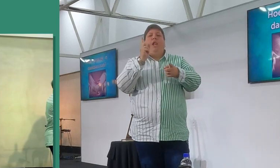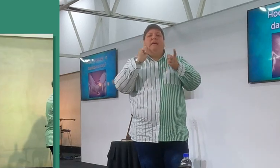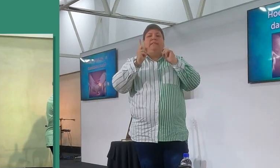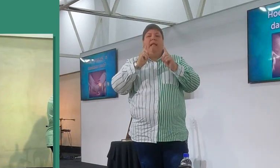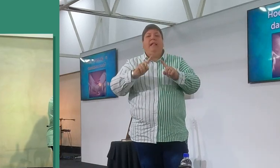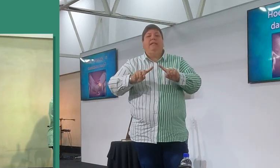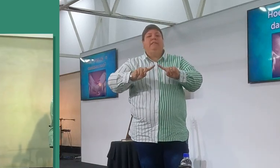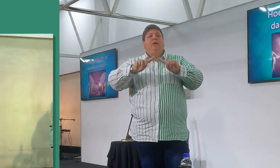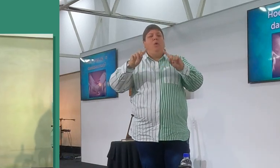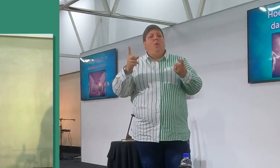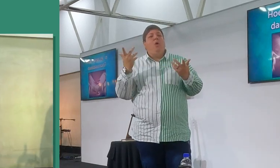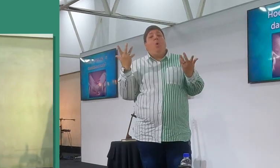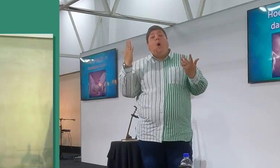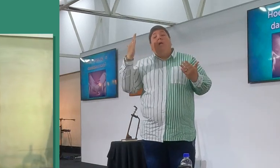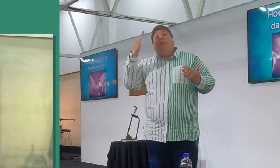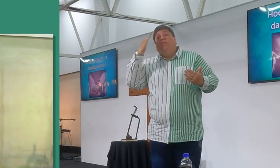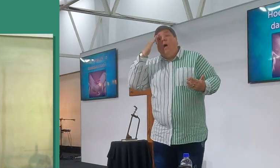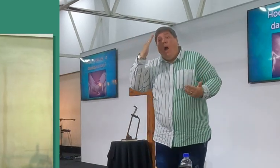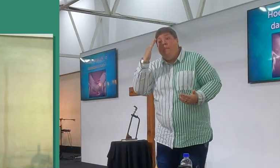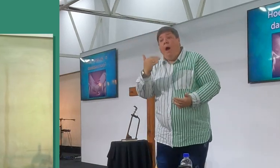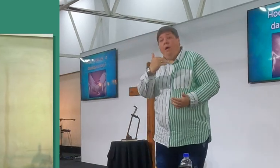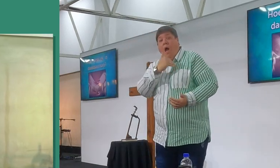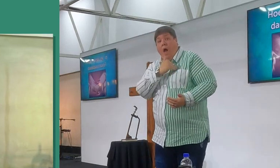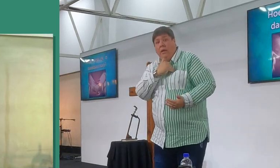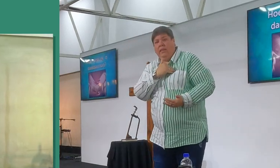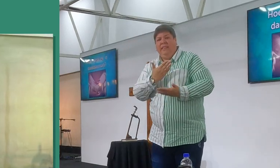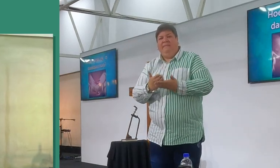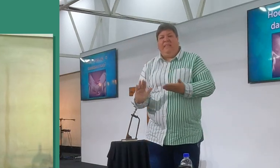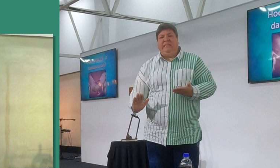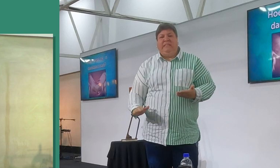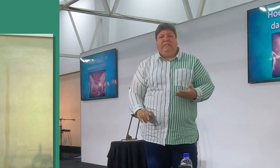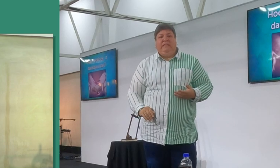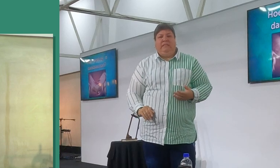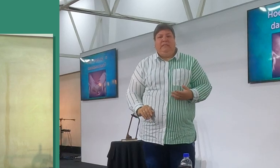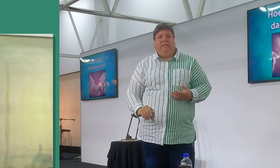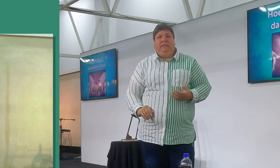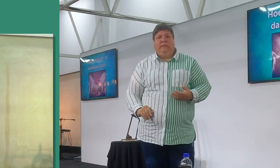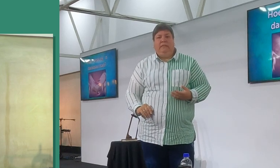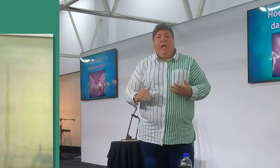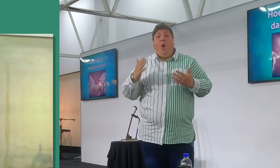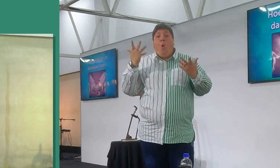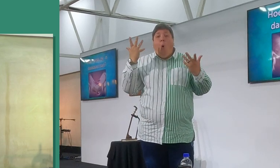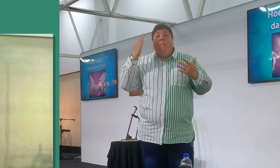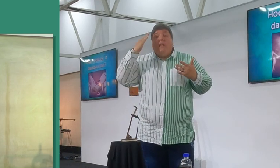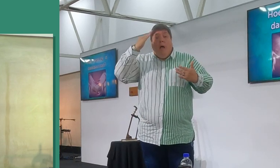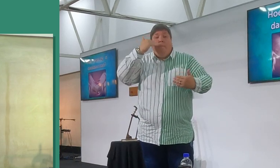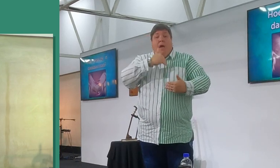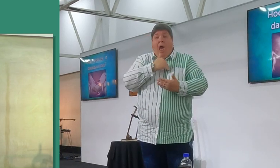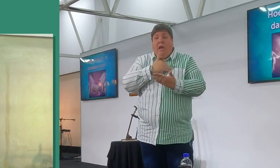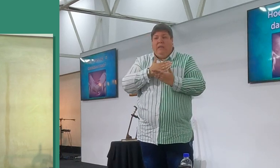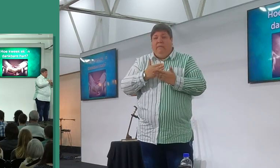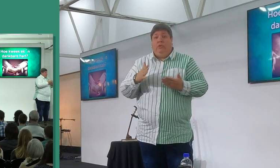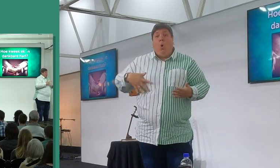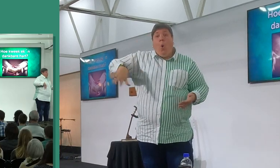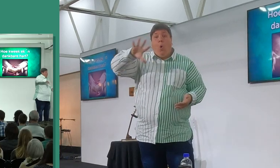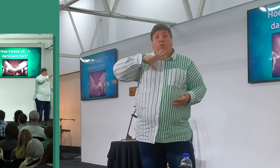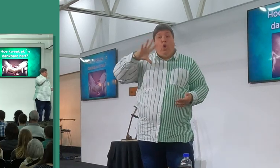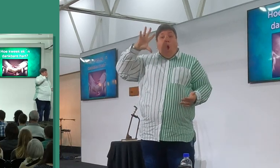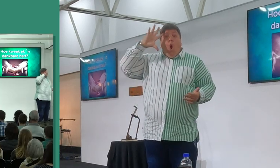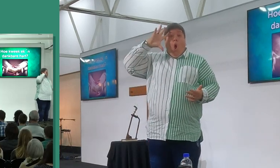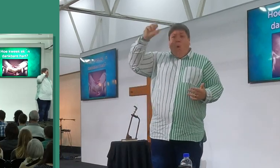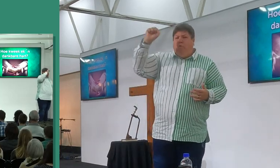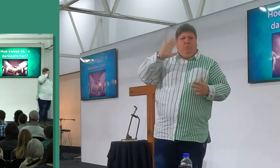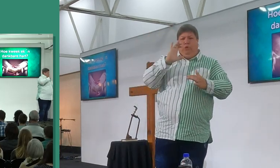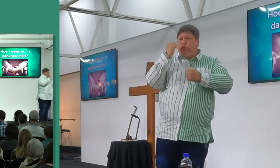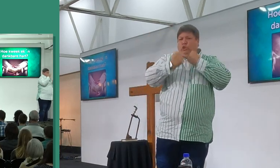om een dankbare hart te kweek. En ek dink is iets wat gelovig is, nie behoort mee te